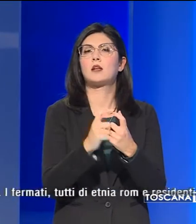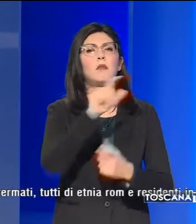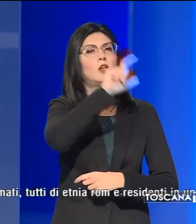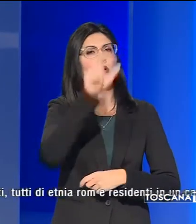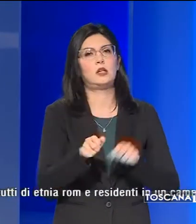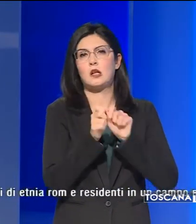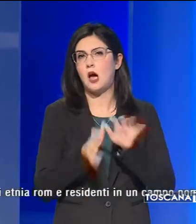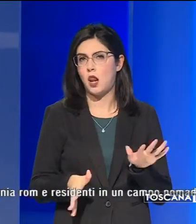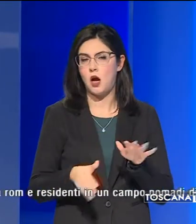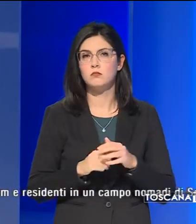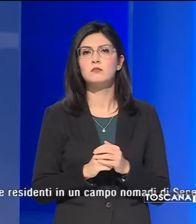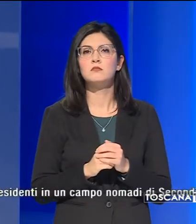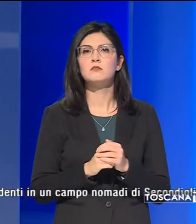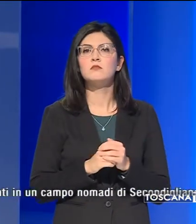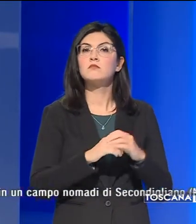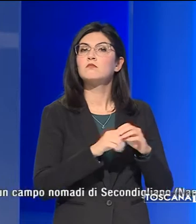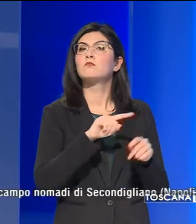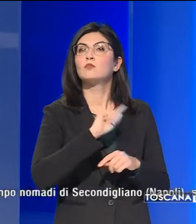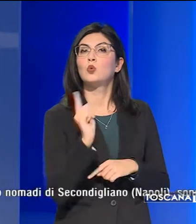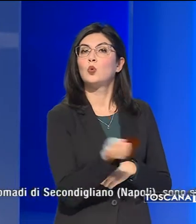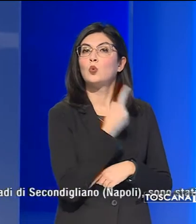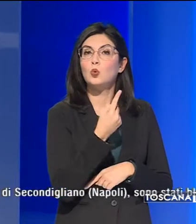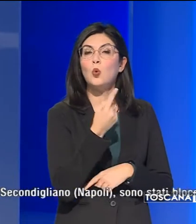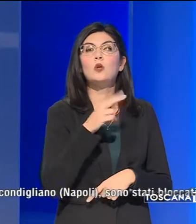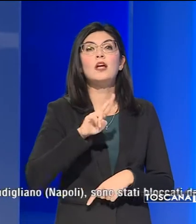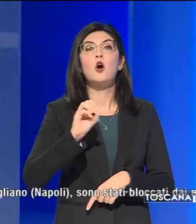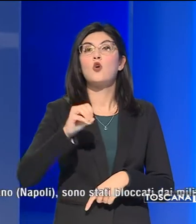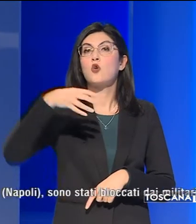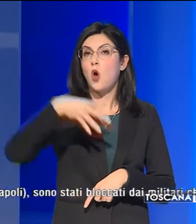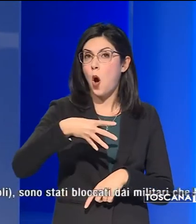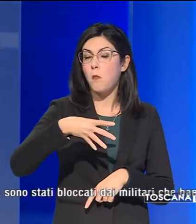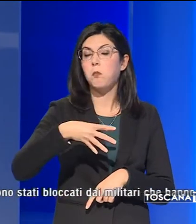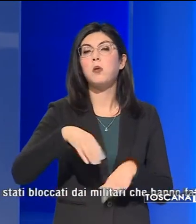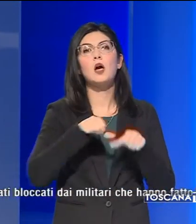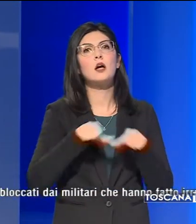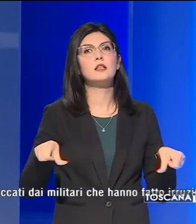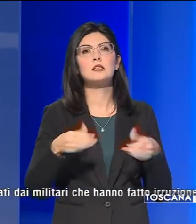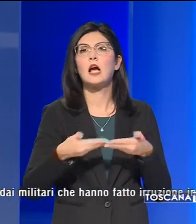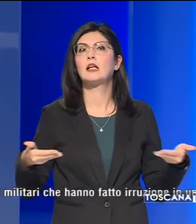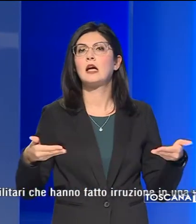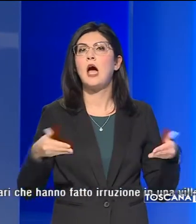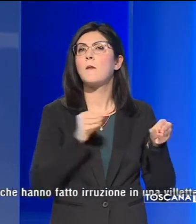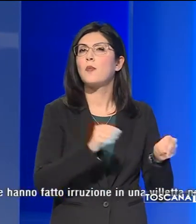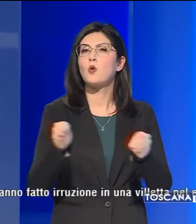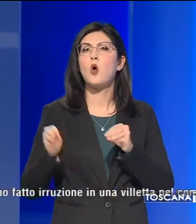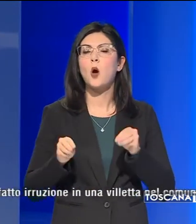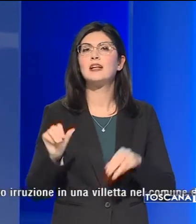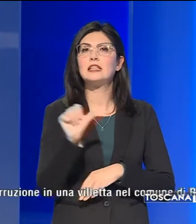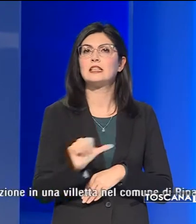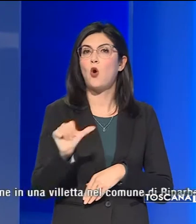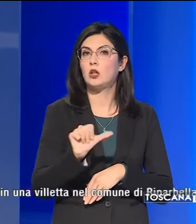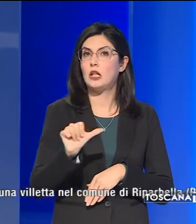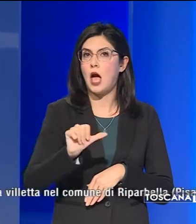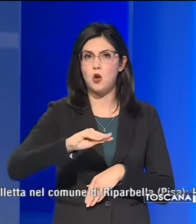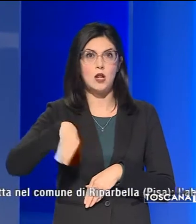Italia. I fermati tutti di etnia Rom e residenti in un campo nomadi di Secondigliano,